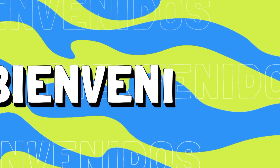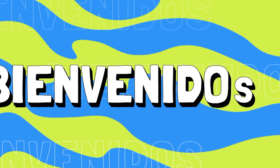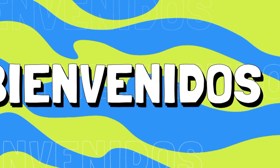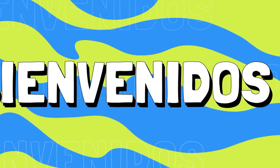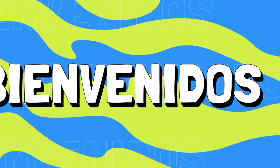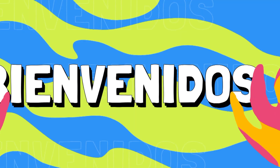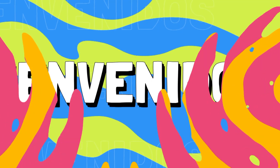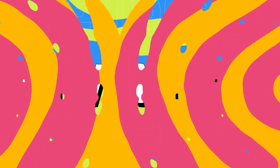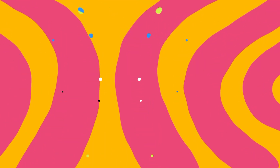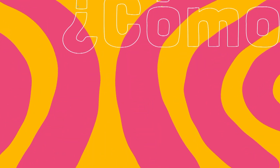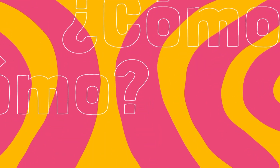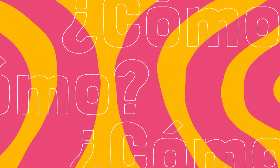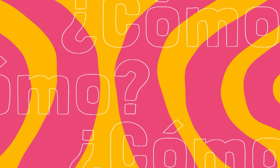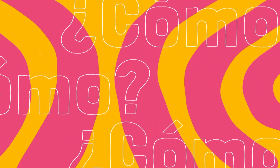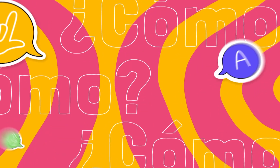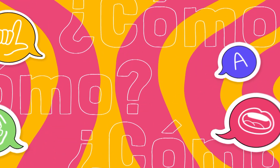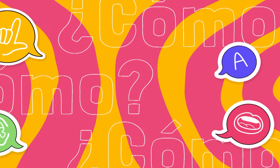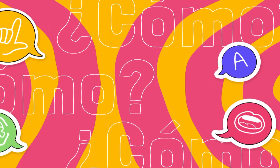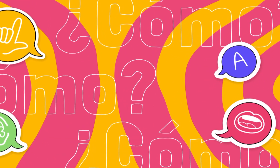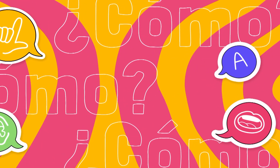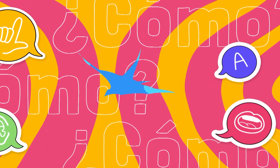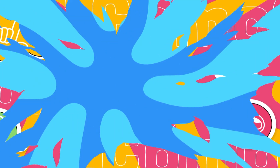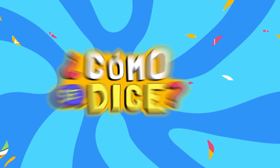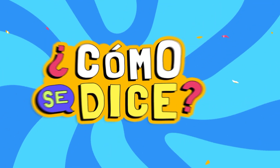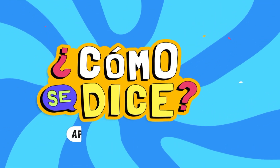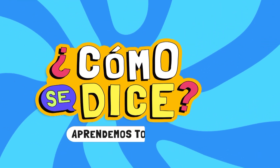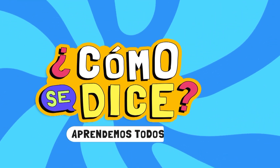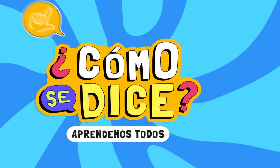Bienvenidos a ¿Cómo se dice? ¿Cómo se dice?